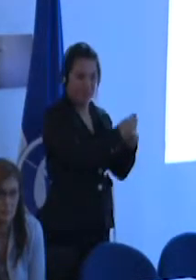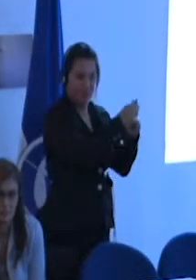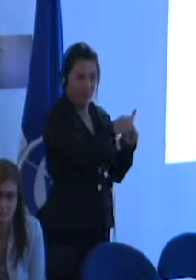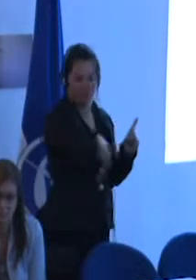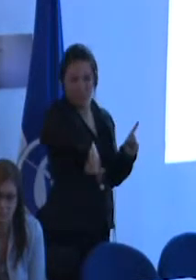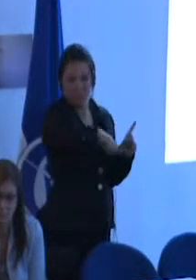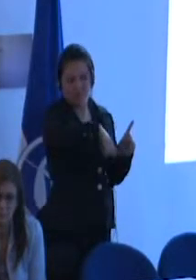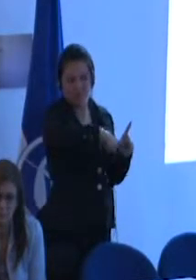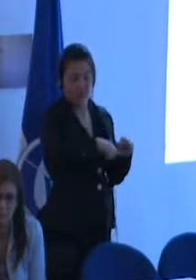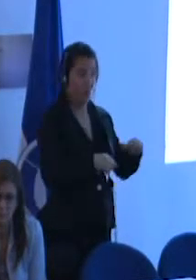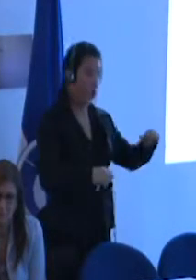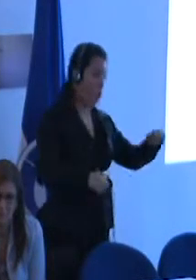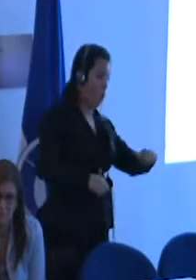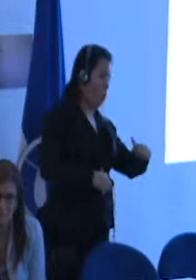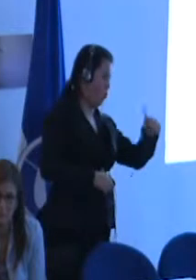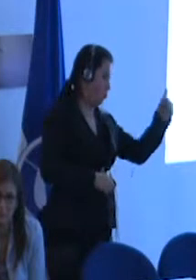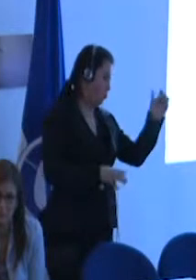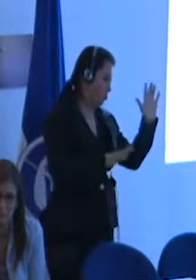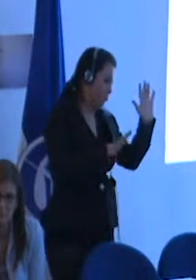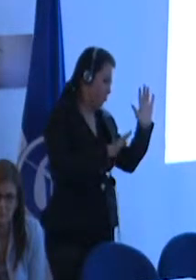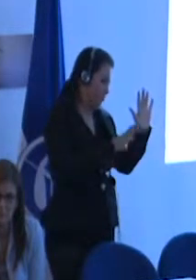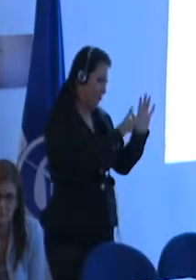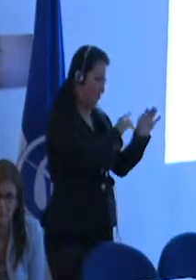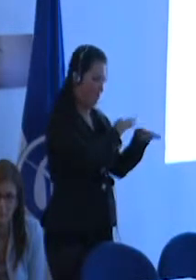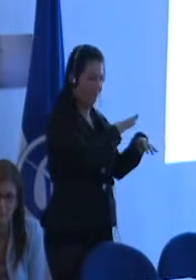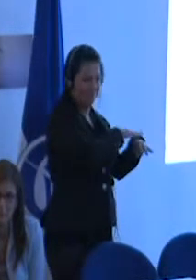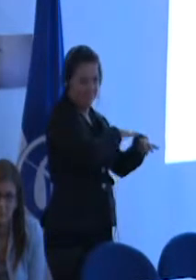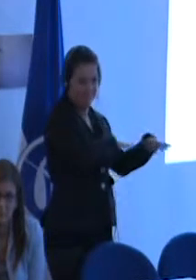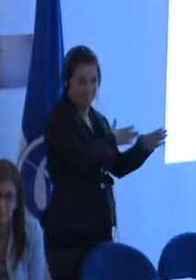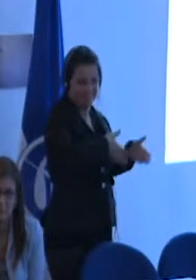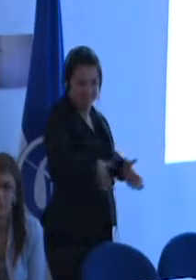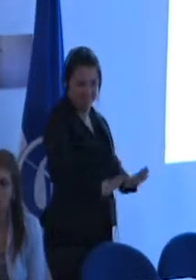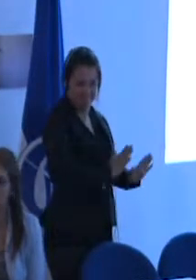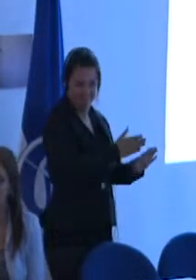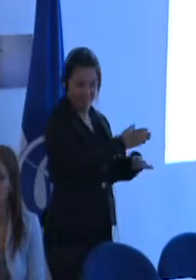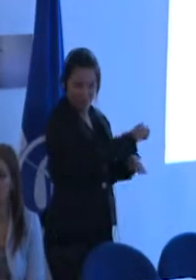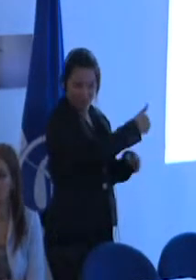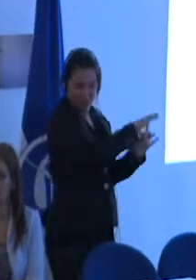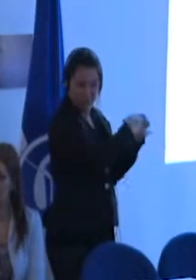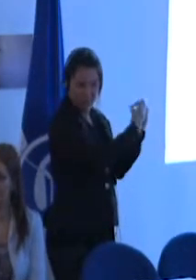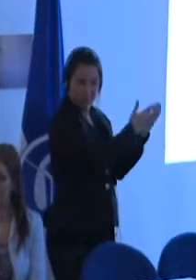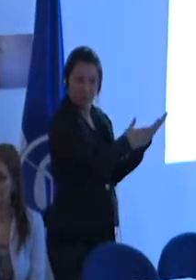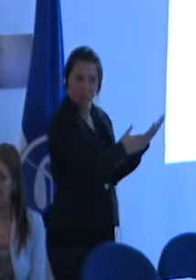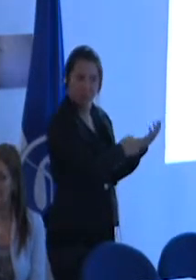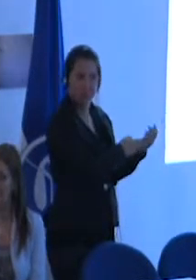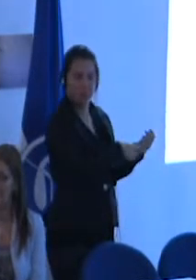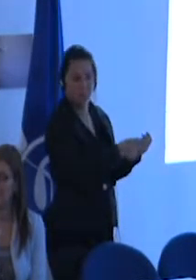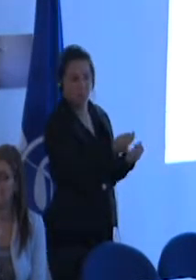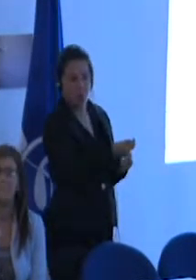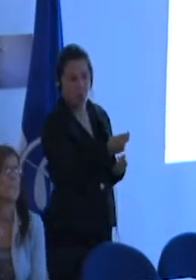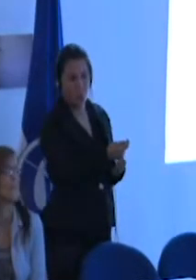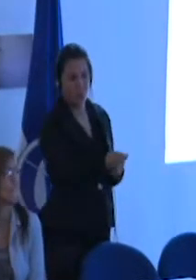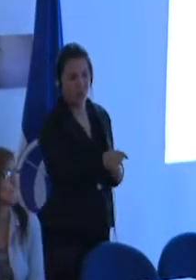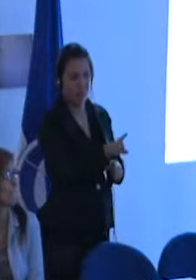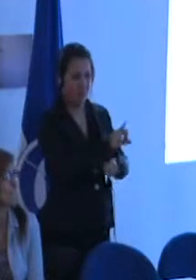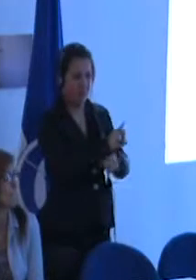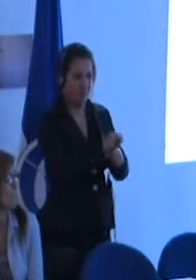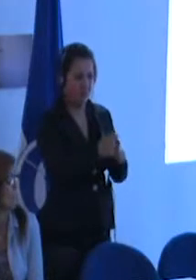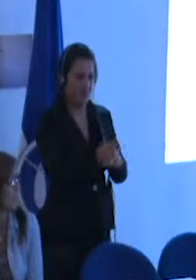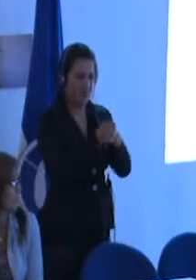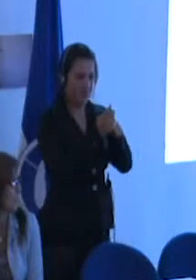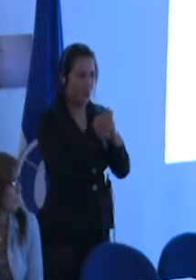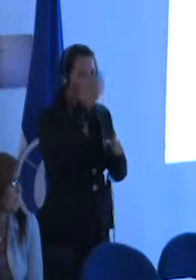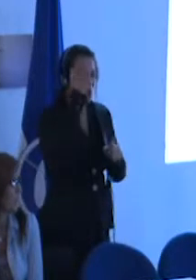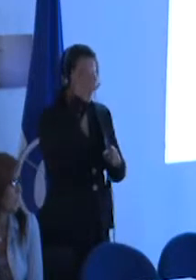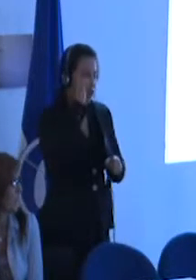niños de otros orígenes, con frecuencia porque